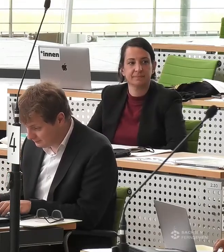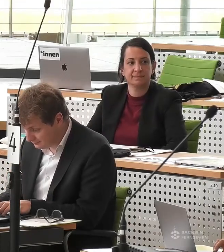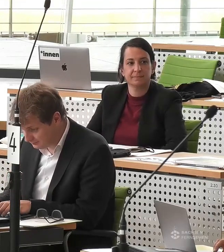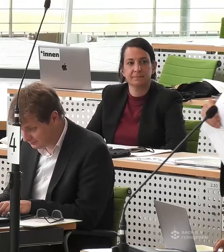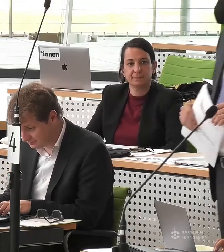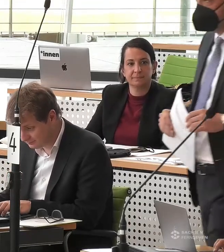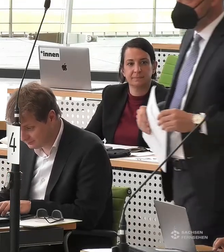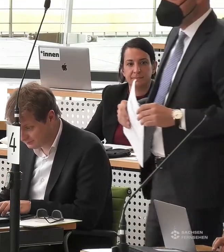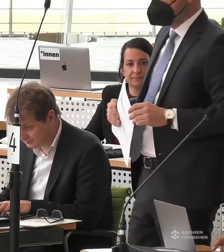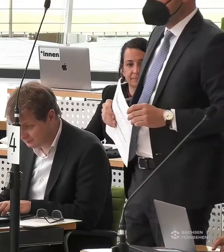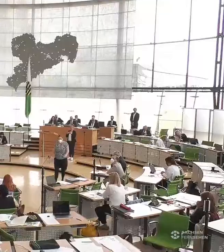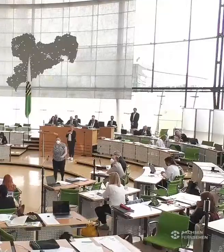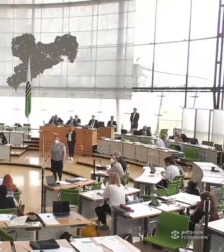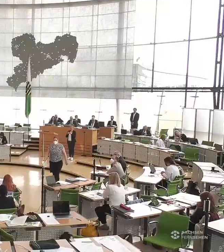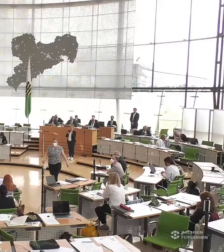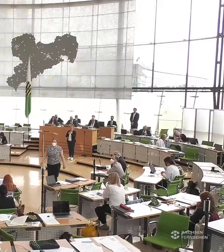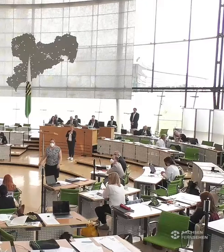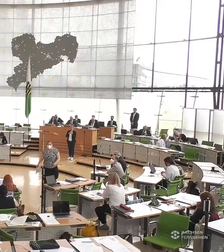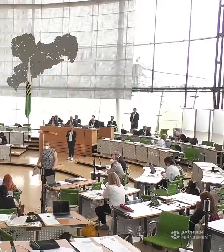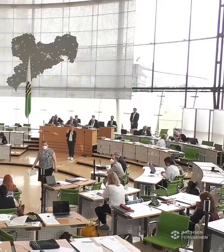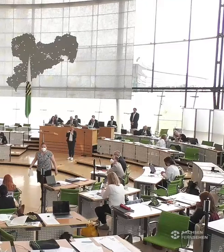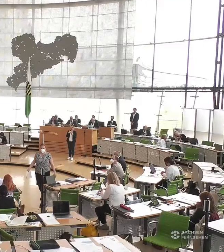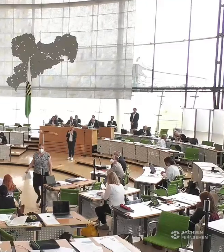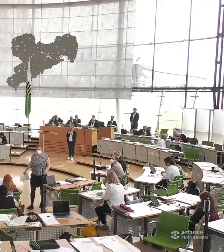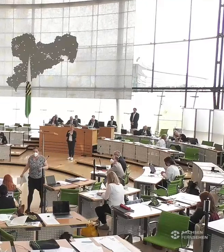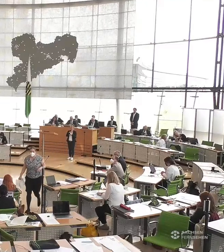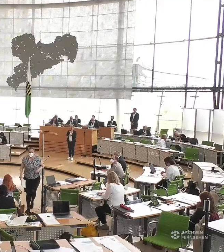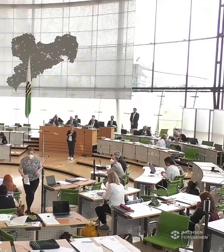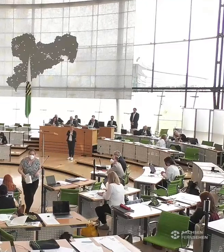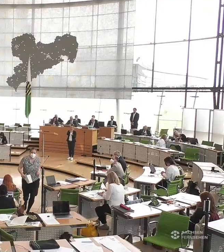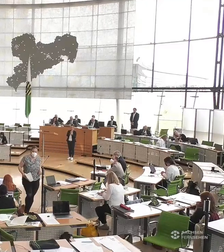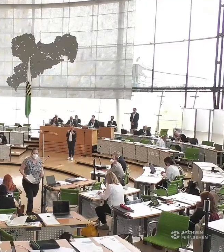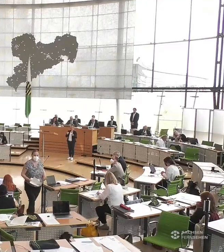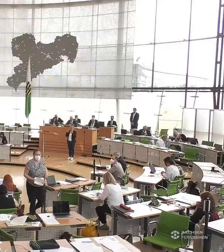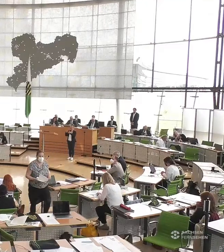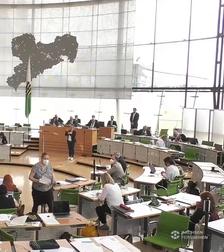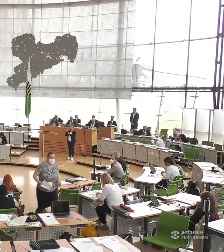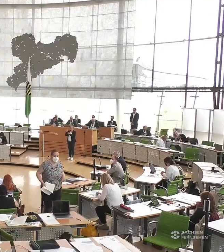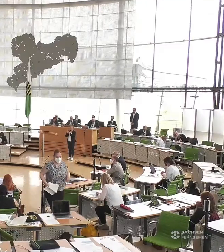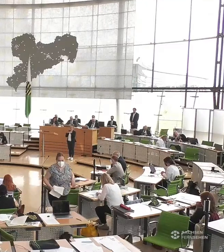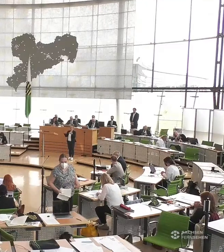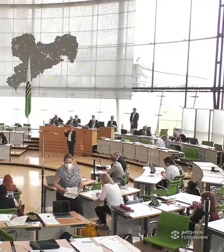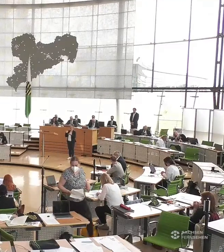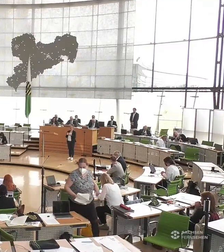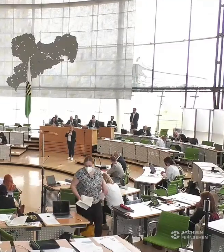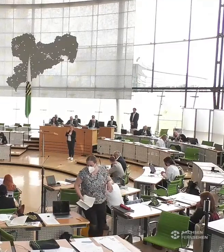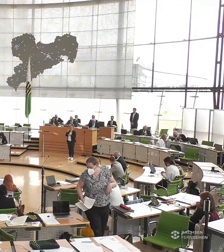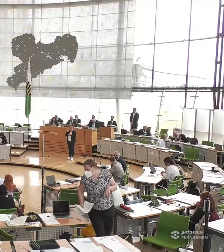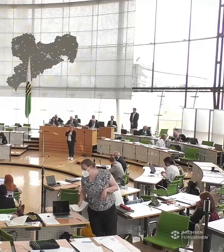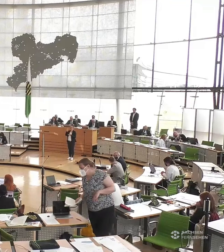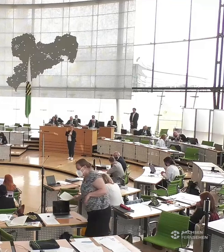Für die Fraktion Bündnisgrüne sprach Frau Kollegin Schagall-Sedieten. Jetzt übergebe ich an die CDU-Fraktion, an Herrn Kollegen Dirks.